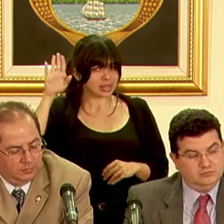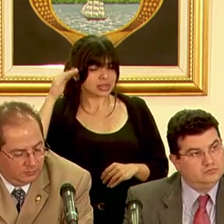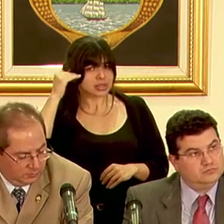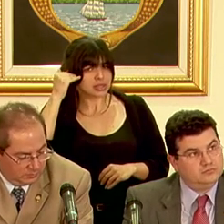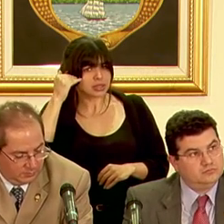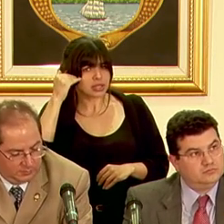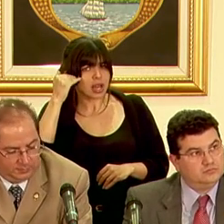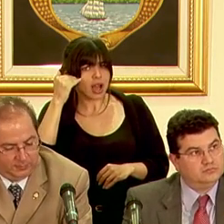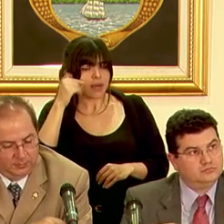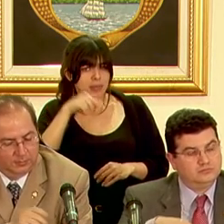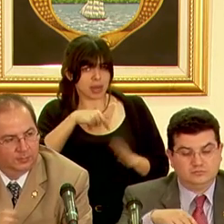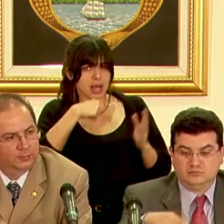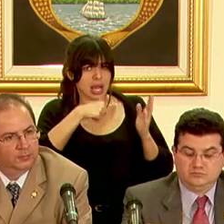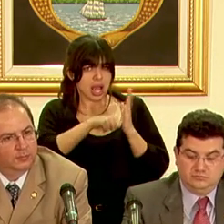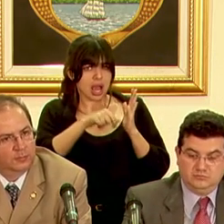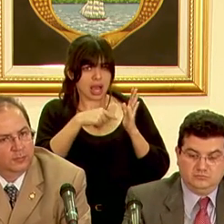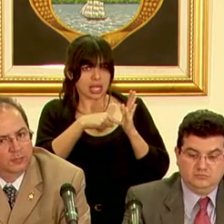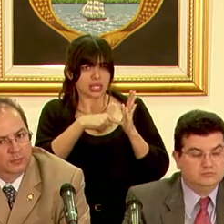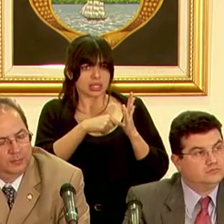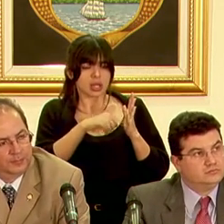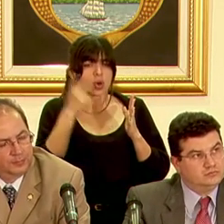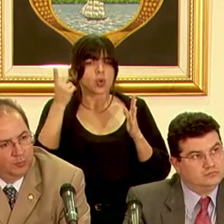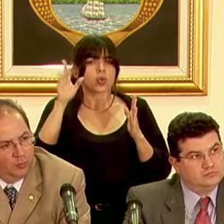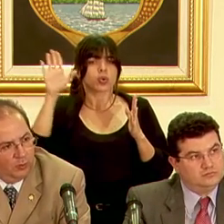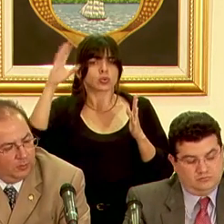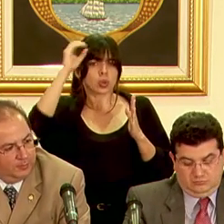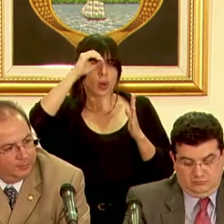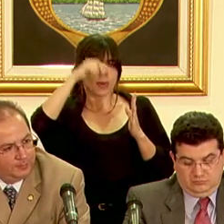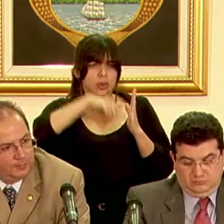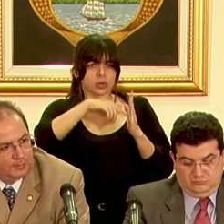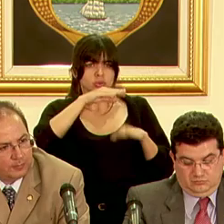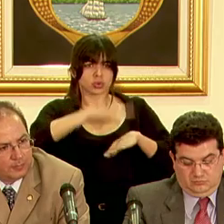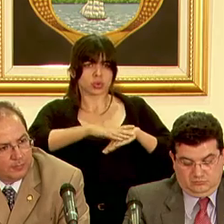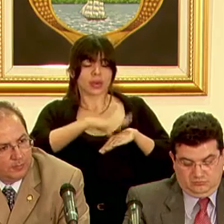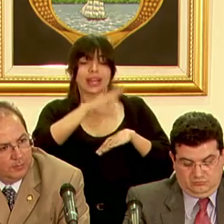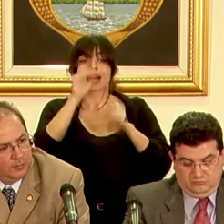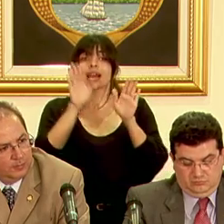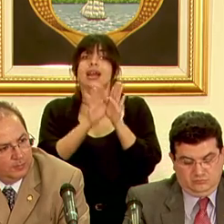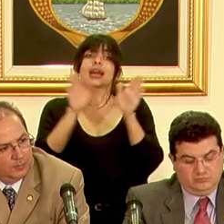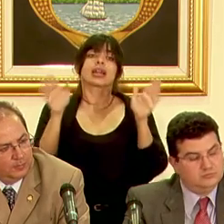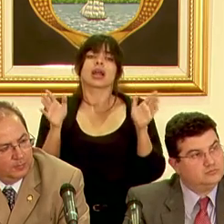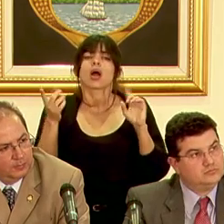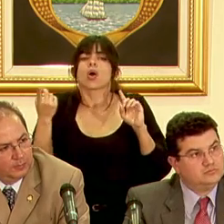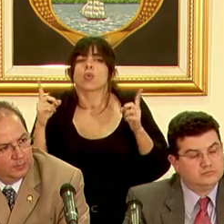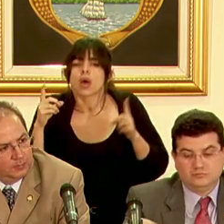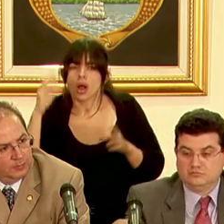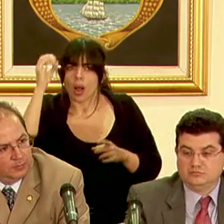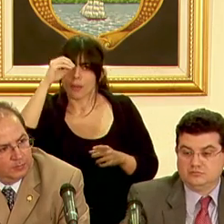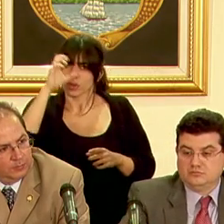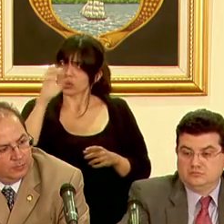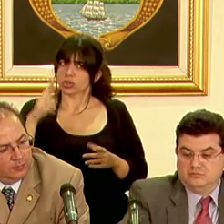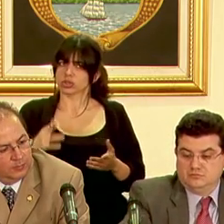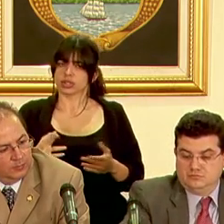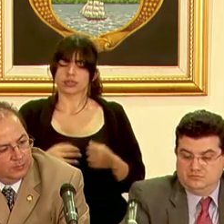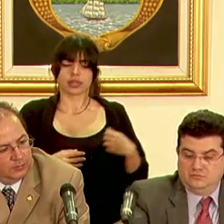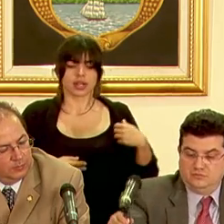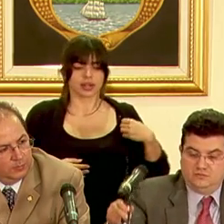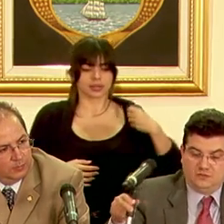esta carta qué opinión tiene de la misma y en términos generales cuál es la posición de Costa Rica?